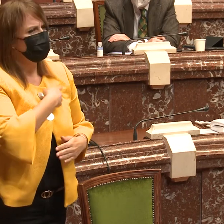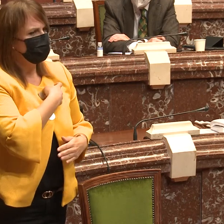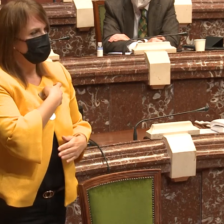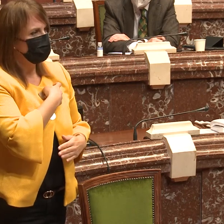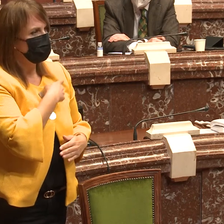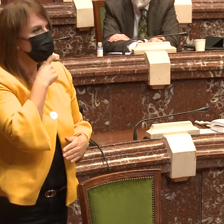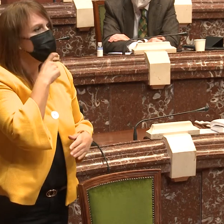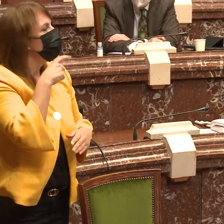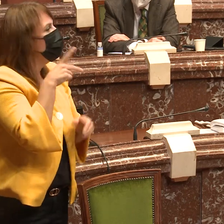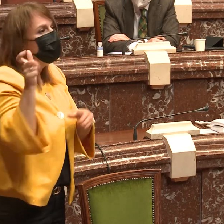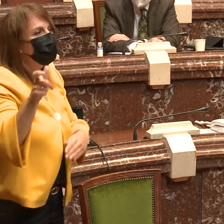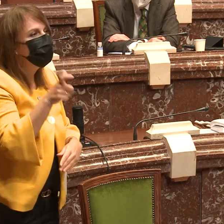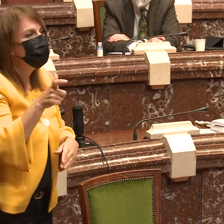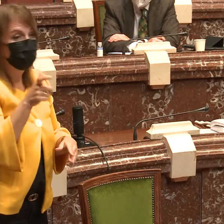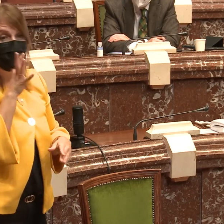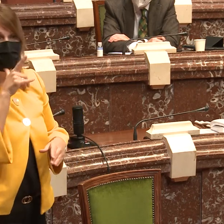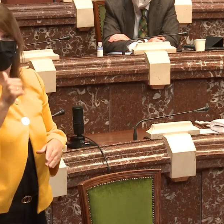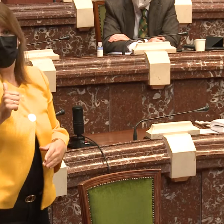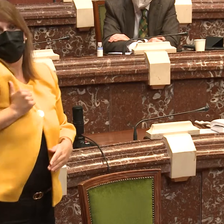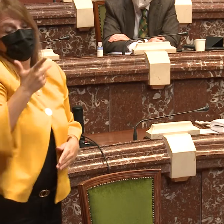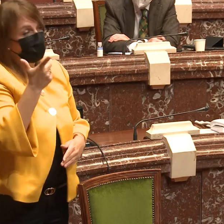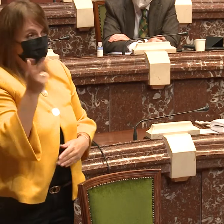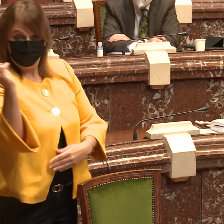contamos con esa accesibilidad para las personas sordas.